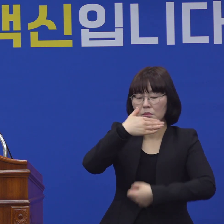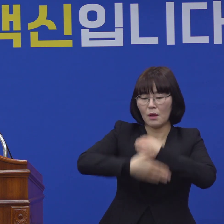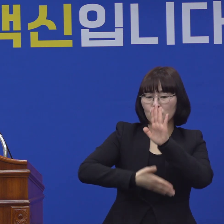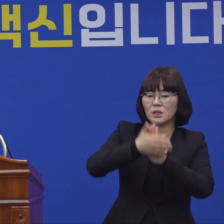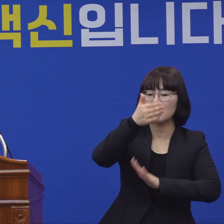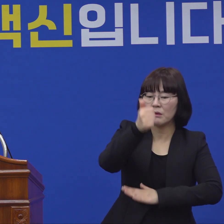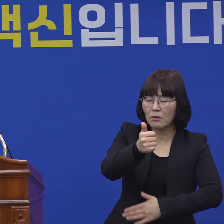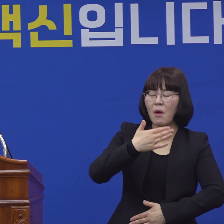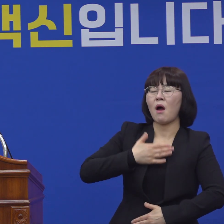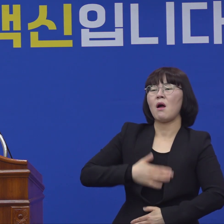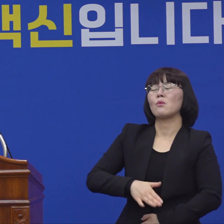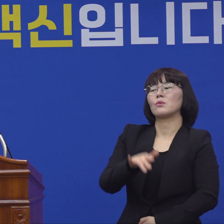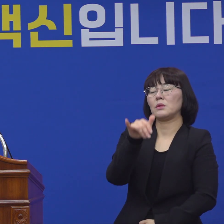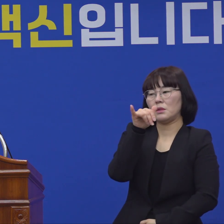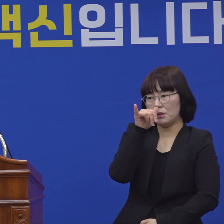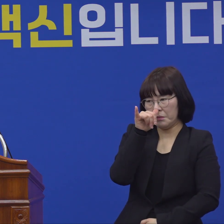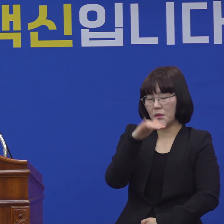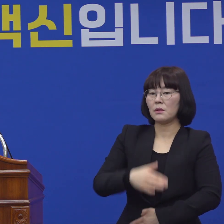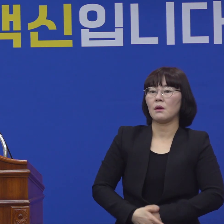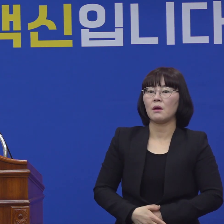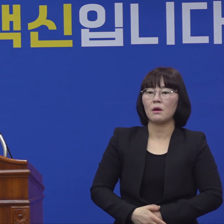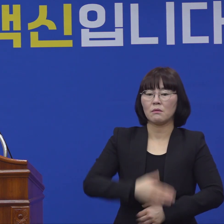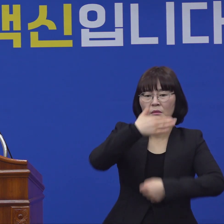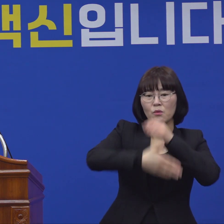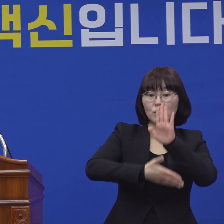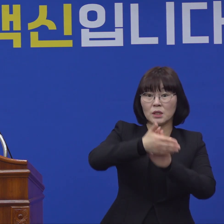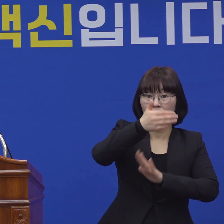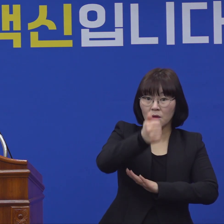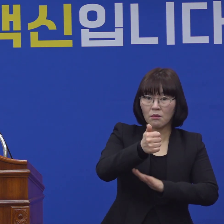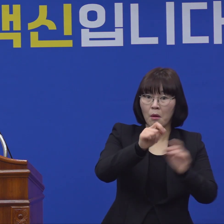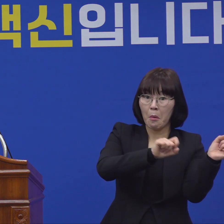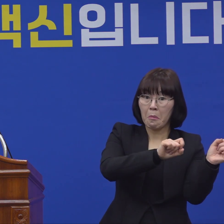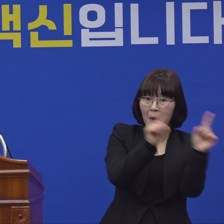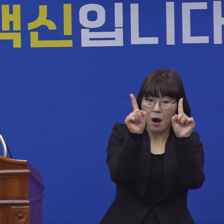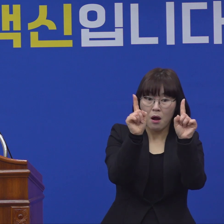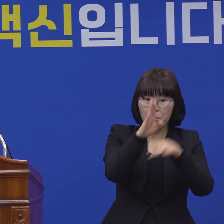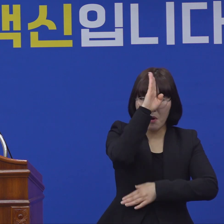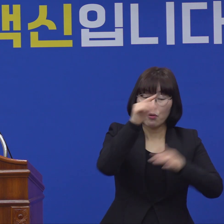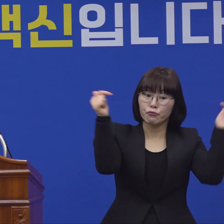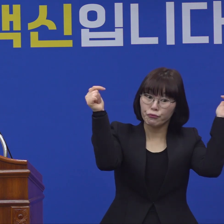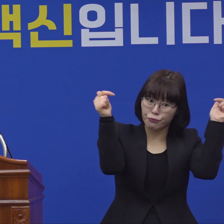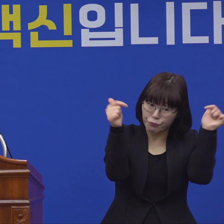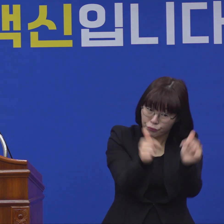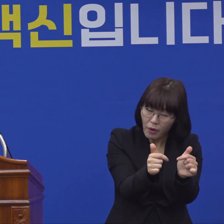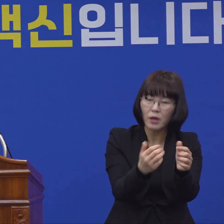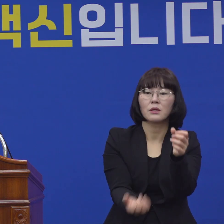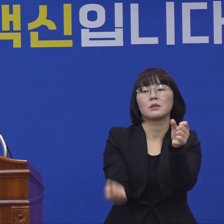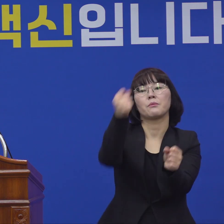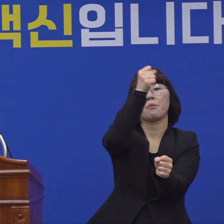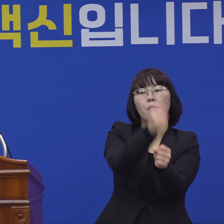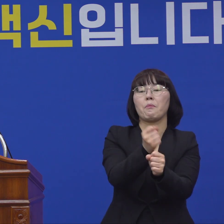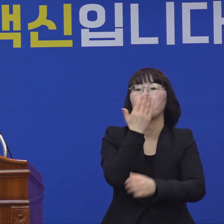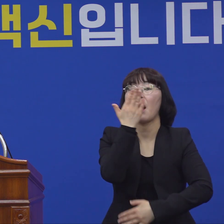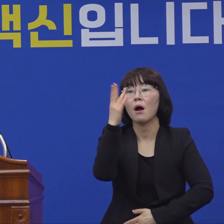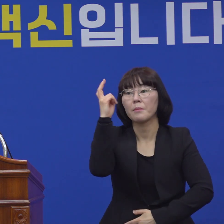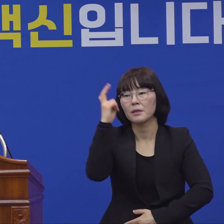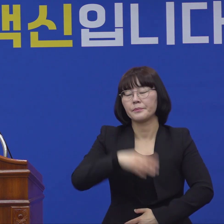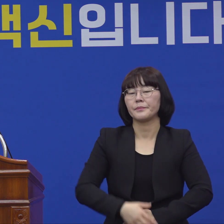점을 잘 아시고 아마 건강이 허락하시는 한 빠른 시일 내에 복귀하시리라고 생각됩니다.